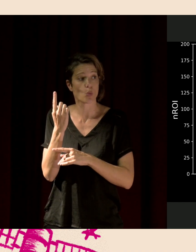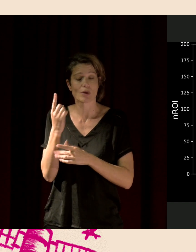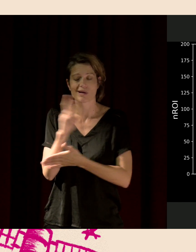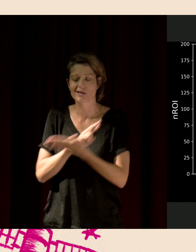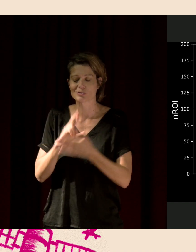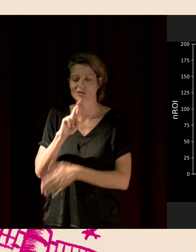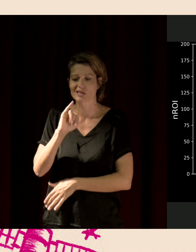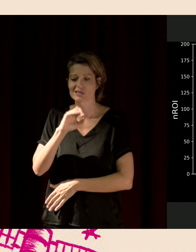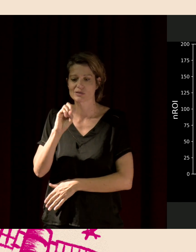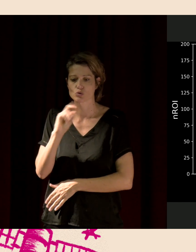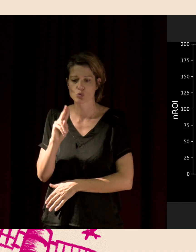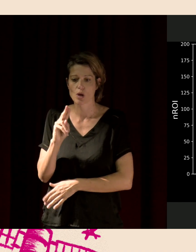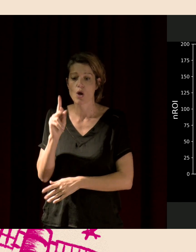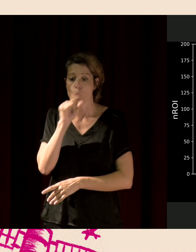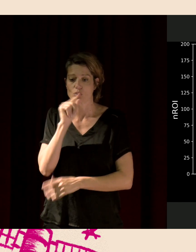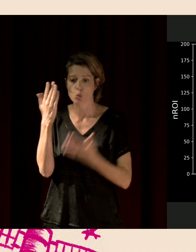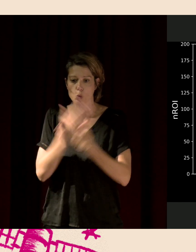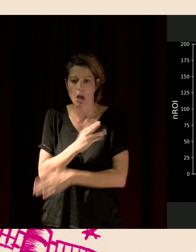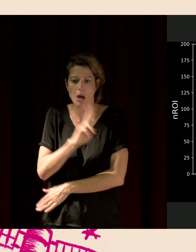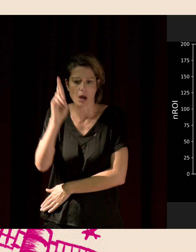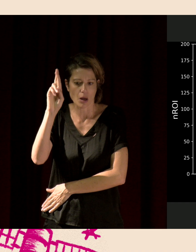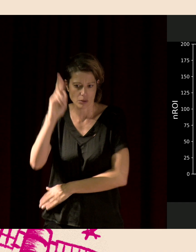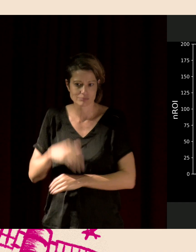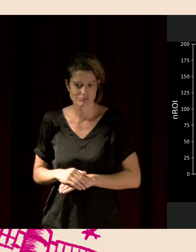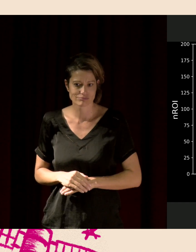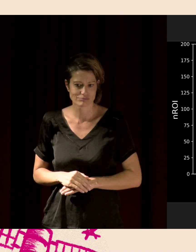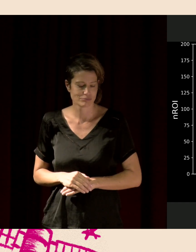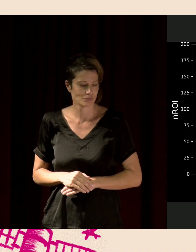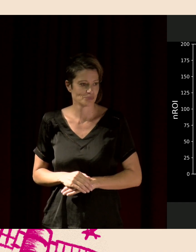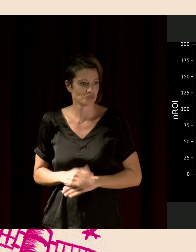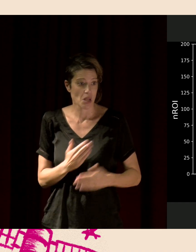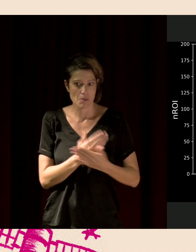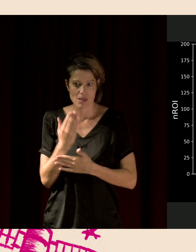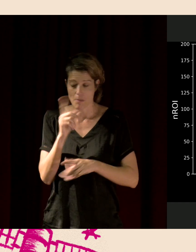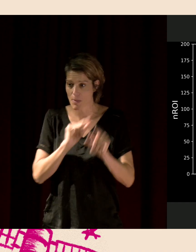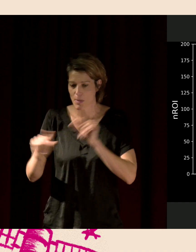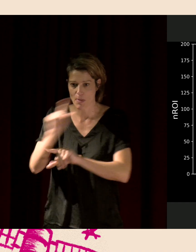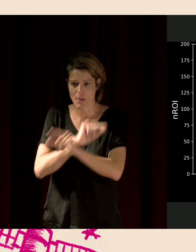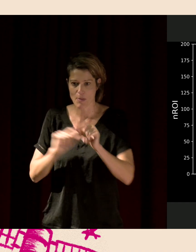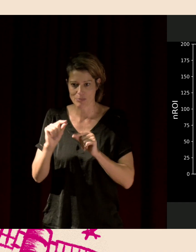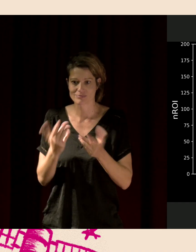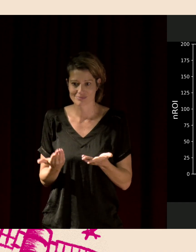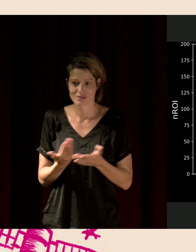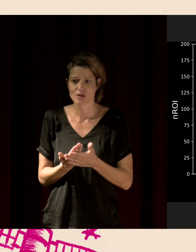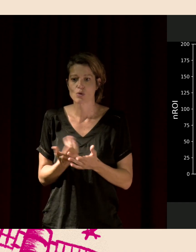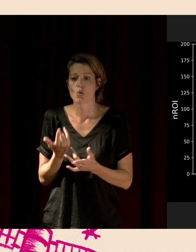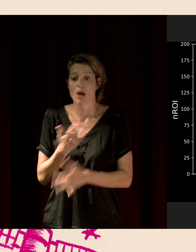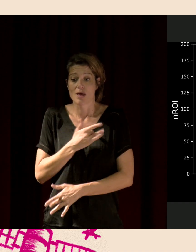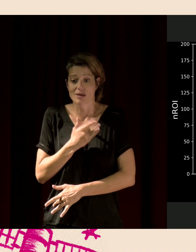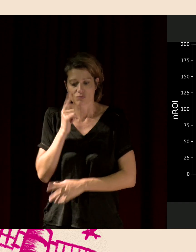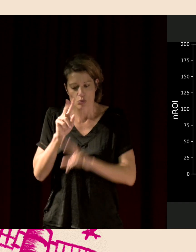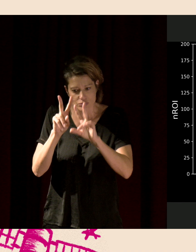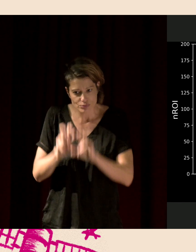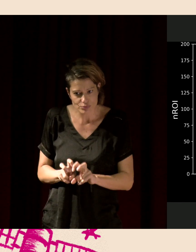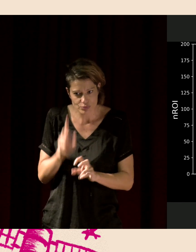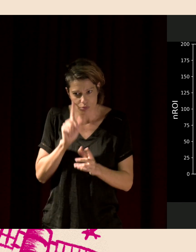Et puis, on a le pic du matin, le chœur du matin qui vous réveille peut-être. Et donc, l'idée, c'est de voir comment ce chœur évolue avec les années en fonction du changement